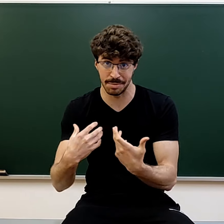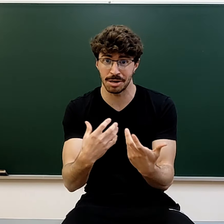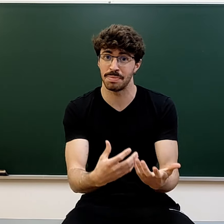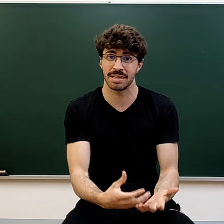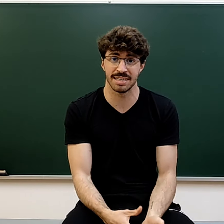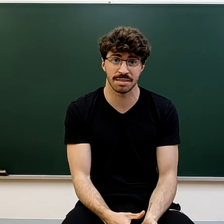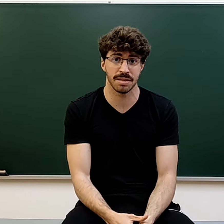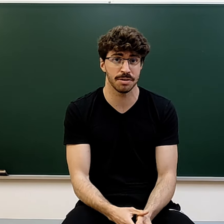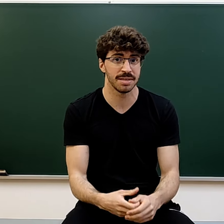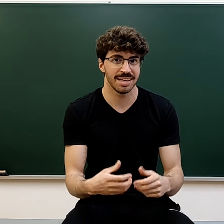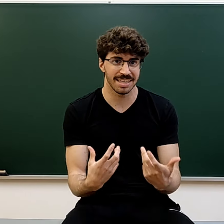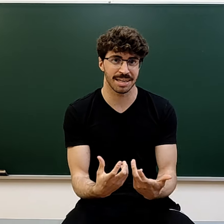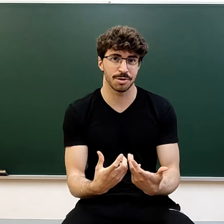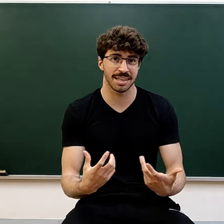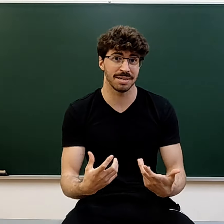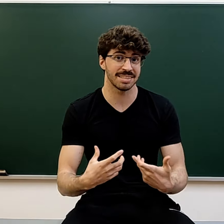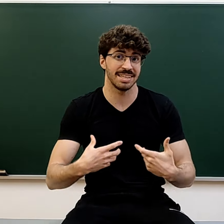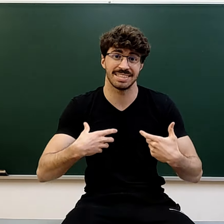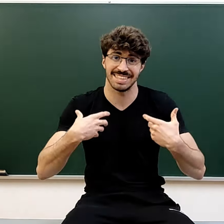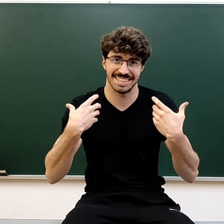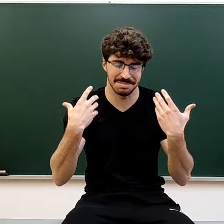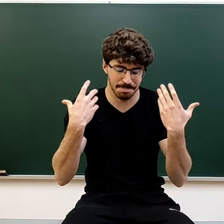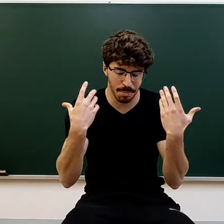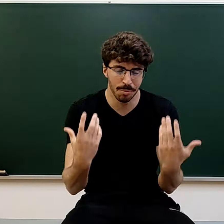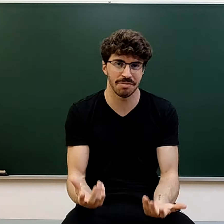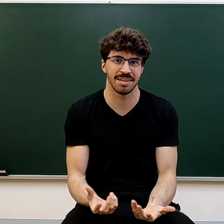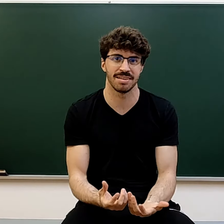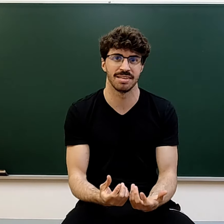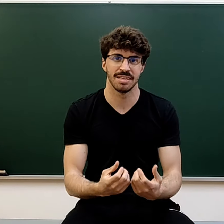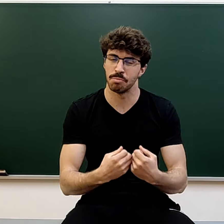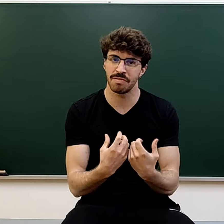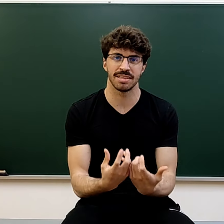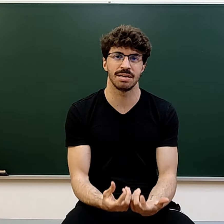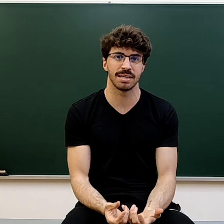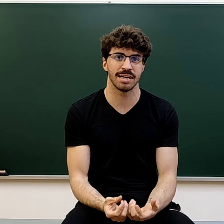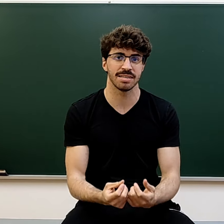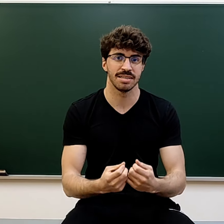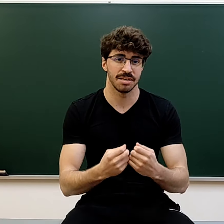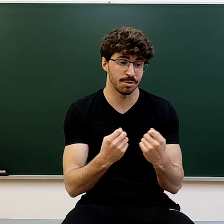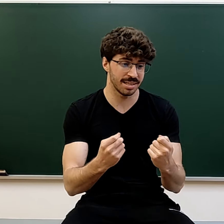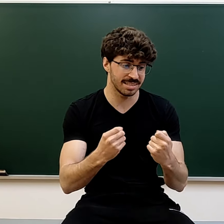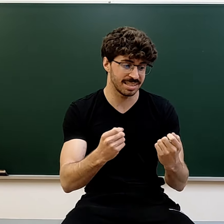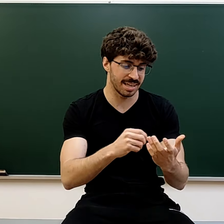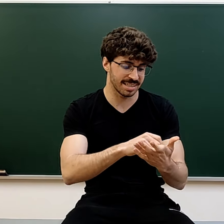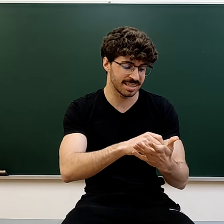te voy a compartir en este vídeo es algo que además es muy fácil, muy fácil de aplicar. No tienes ni siquiera que estar